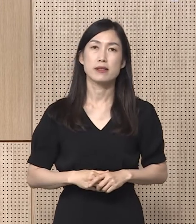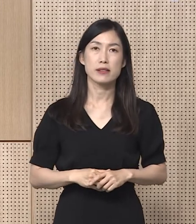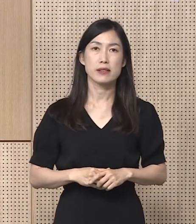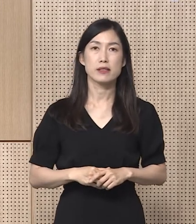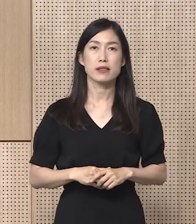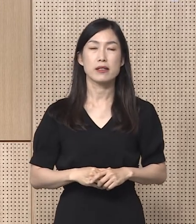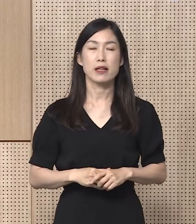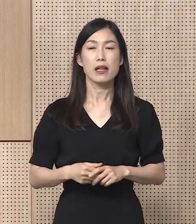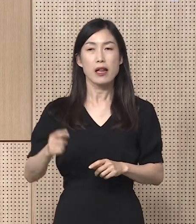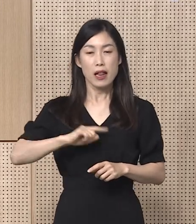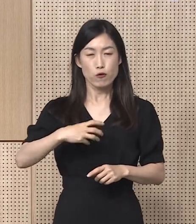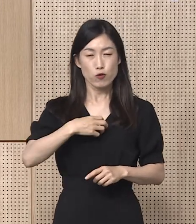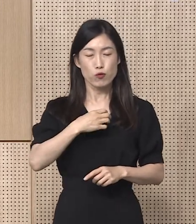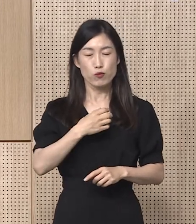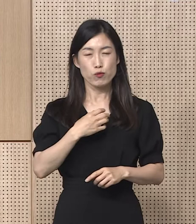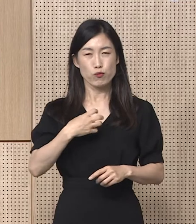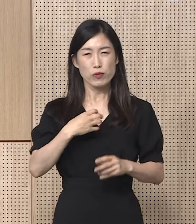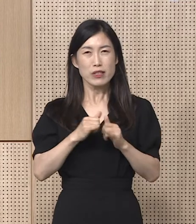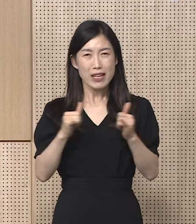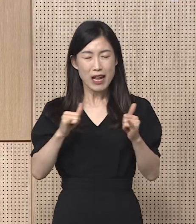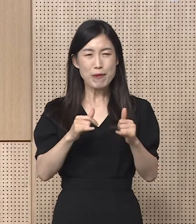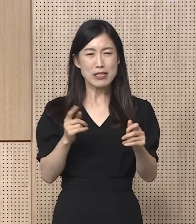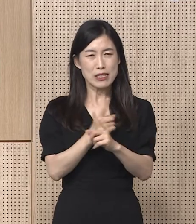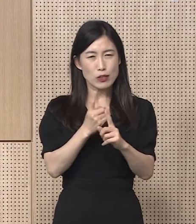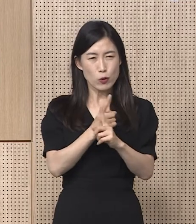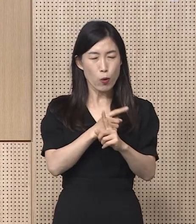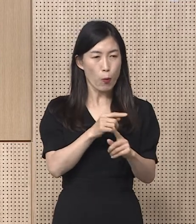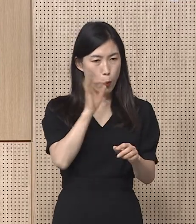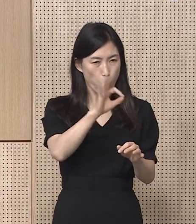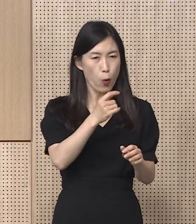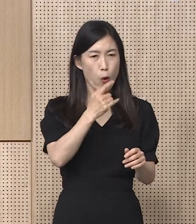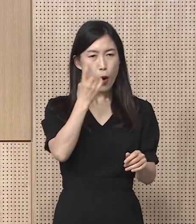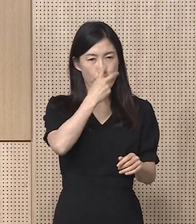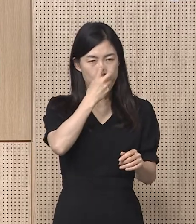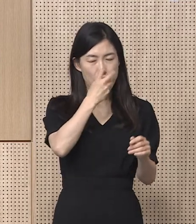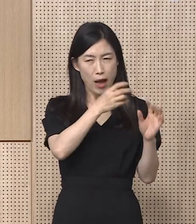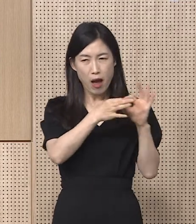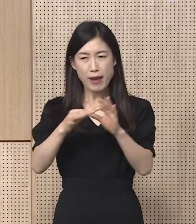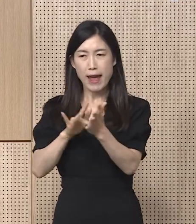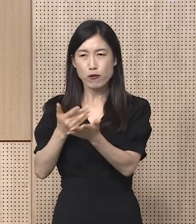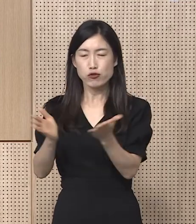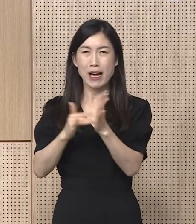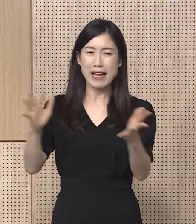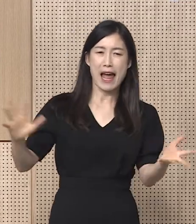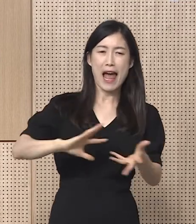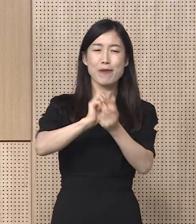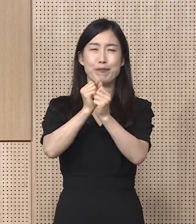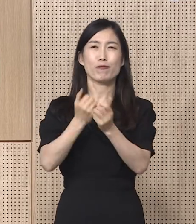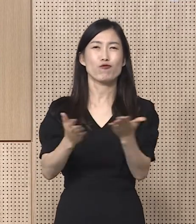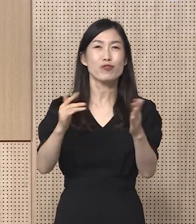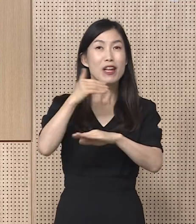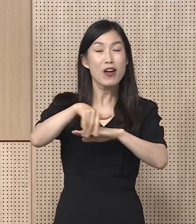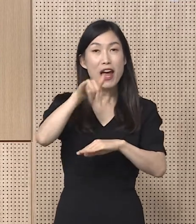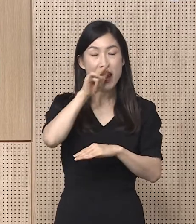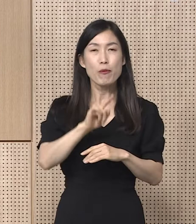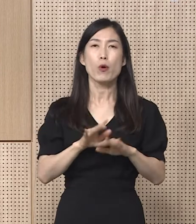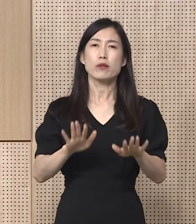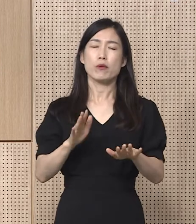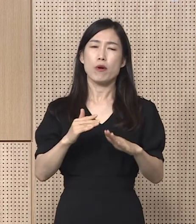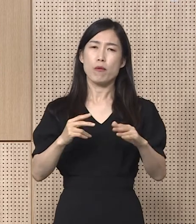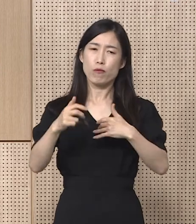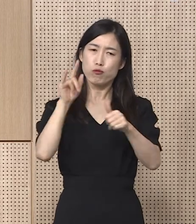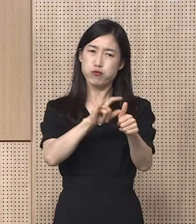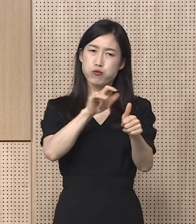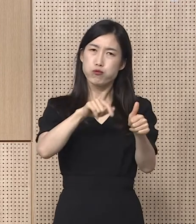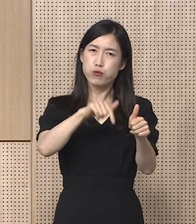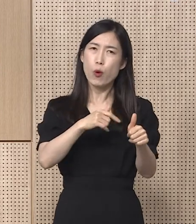다음은 고위험군 패스트트랙 관련입니다. 정부는 최근 확진자 감소 및 일반 의료체계 확충에 따라 고위험군